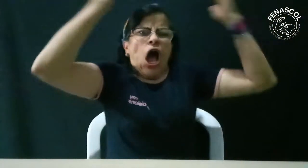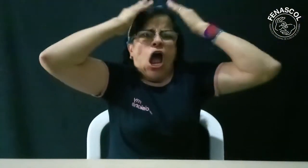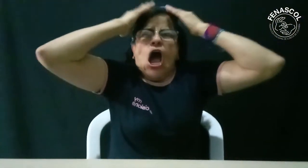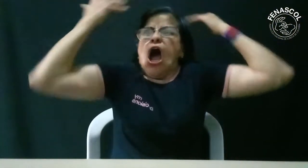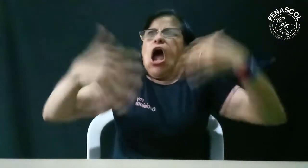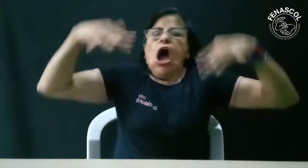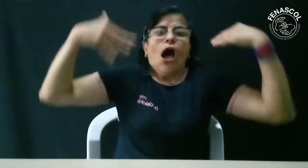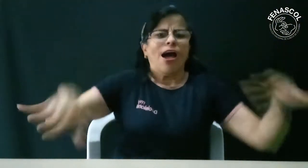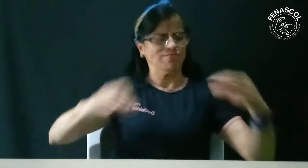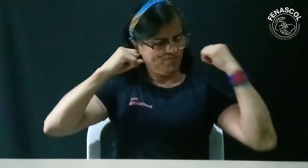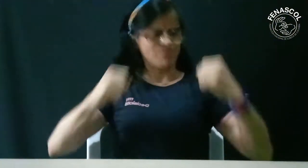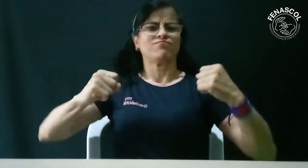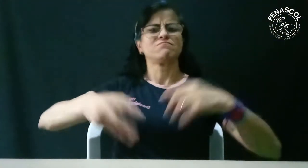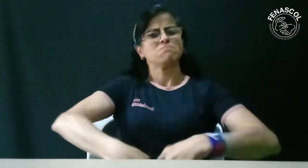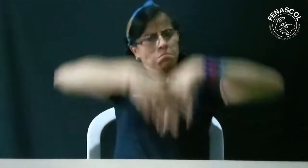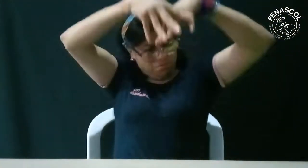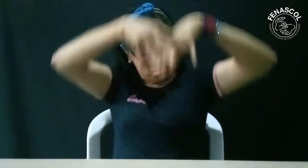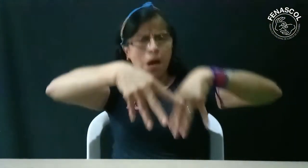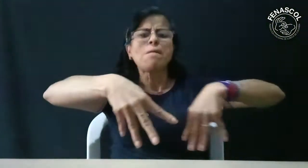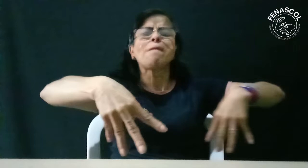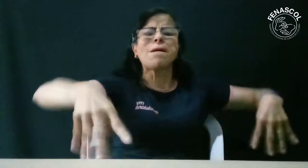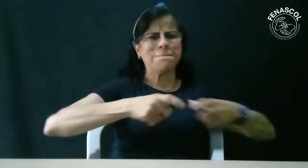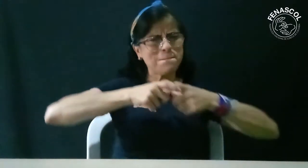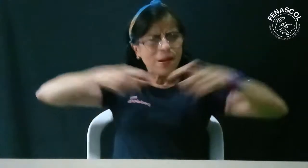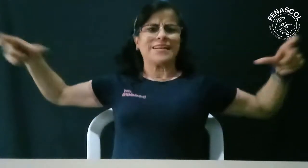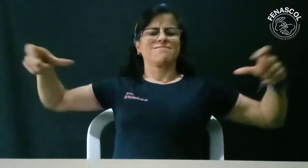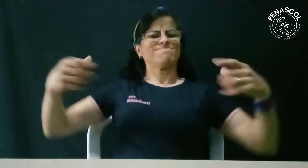Transporte y causemos traumatismos y nos hagamos sentir en número.